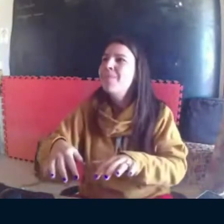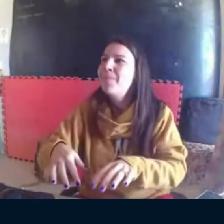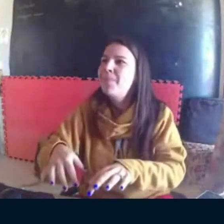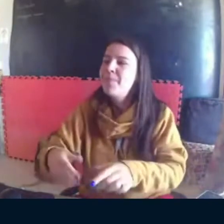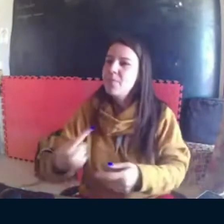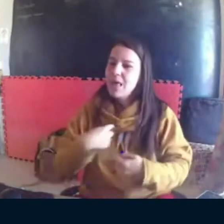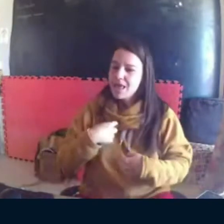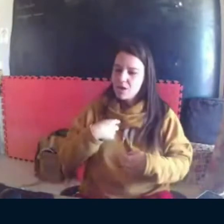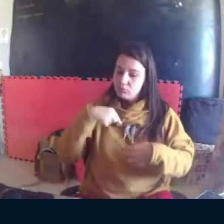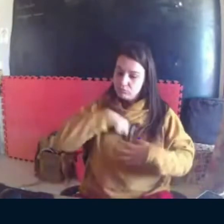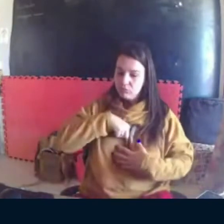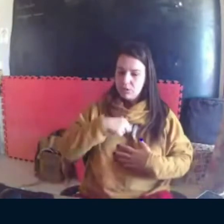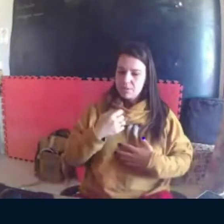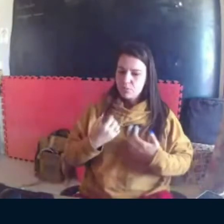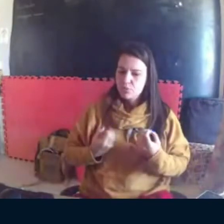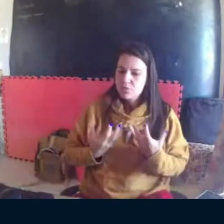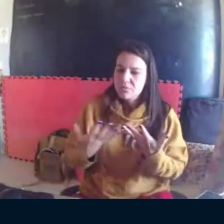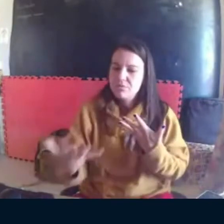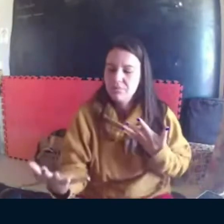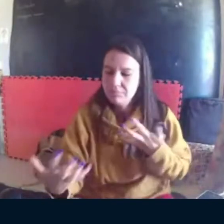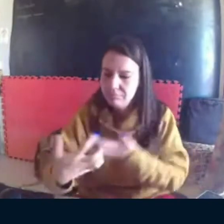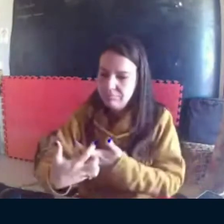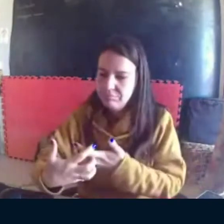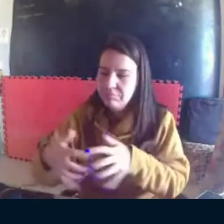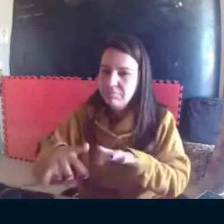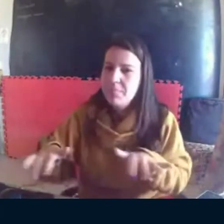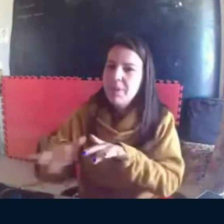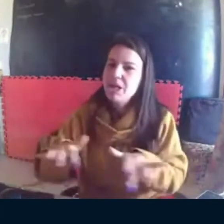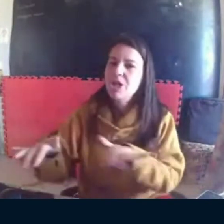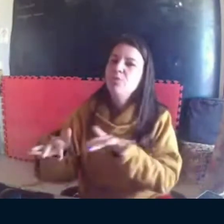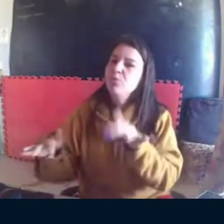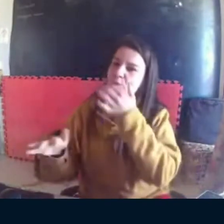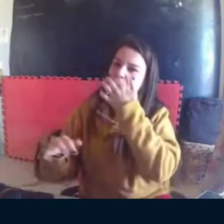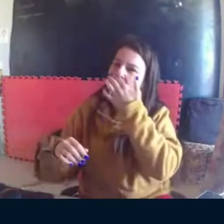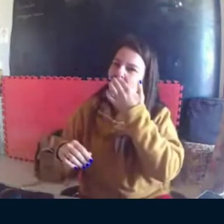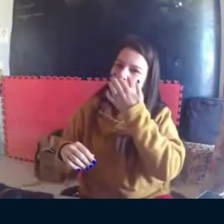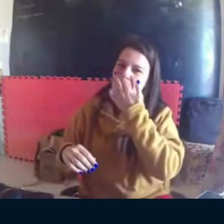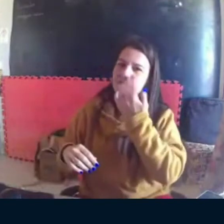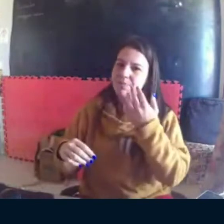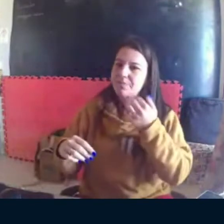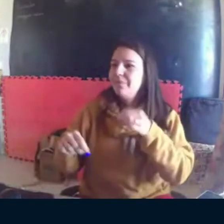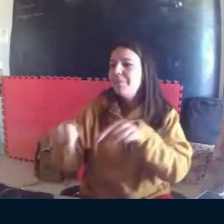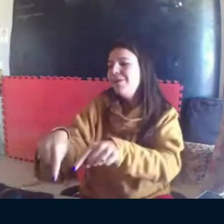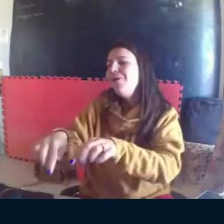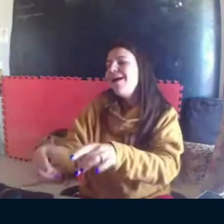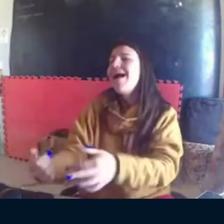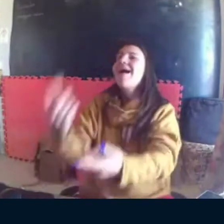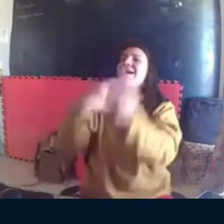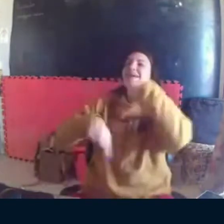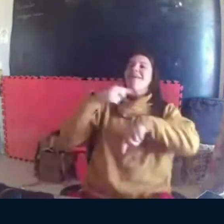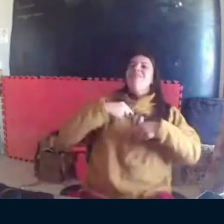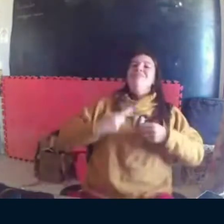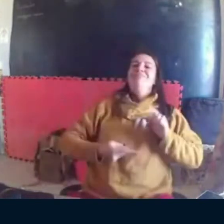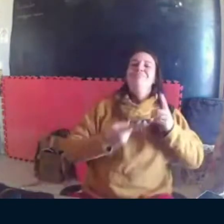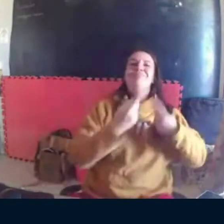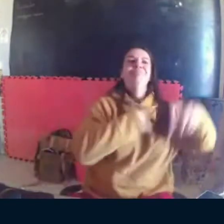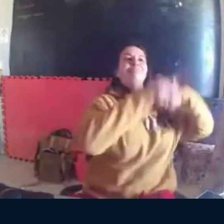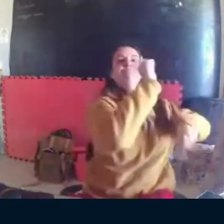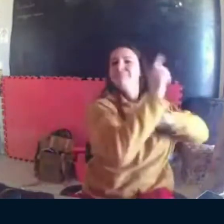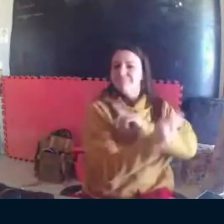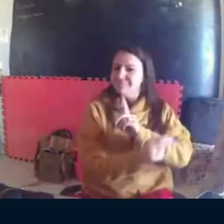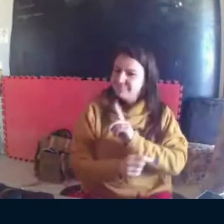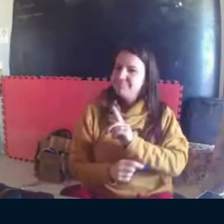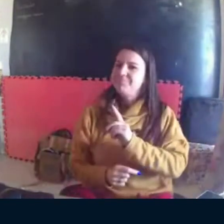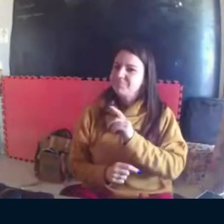Eu achei interessante, realmente. Nós somos seres musicais, nós temos essa conexão com a música. Então, qualquer pessoa conseguiria,